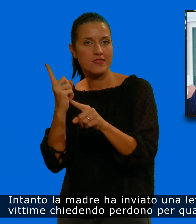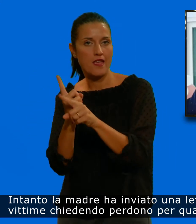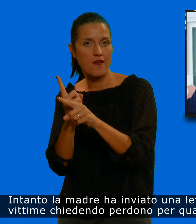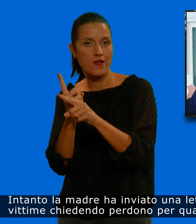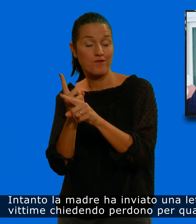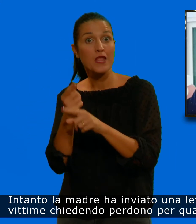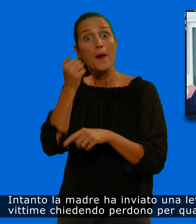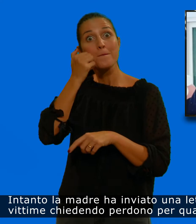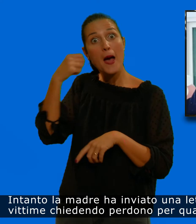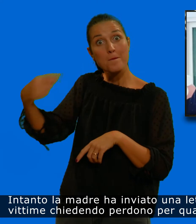mamme delle vittime